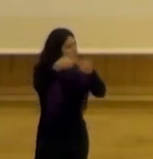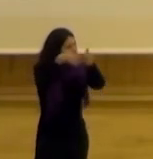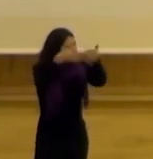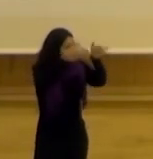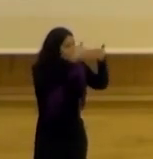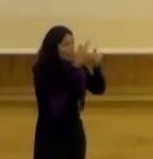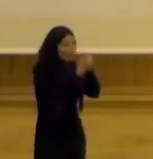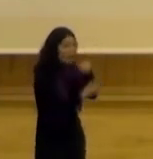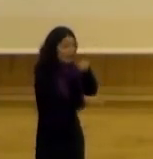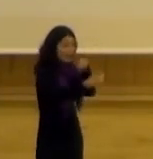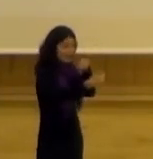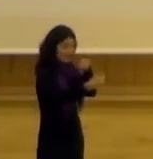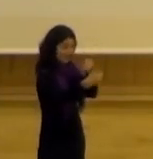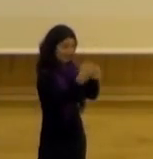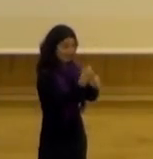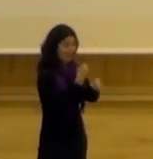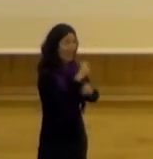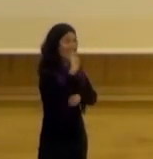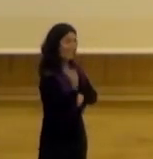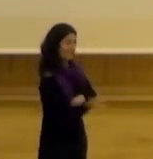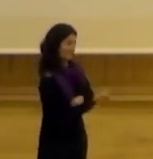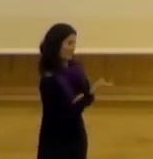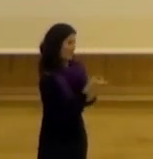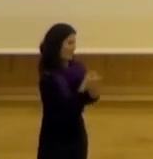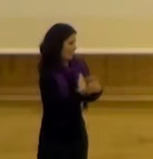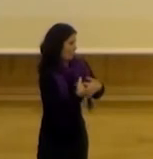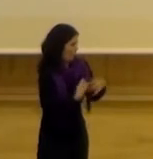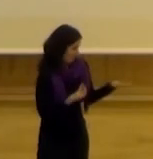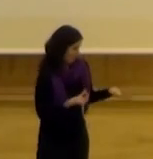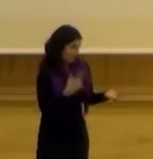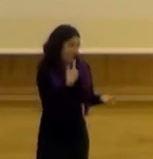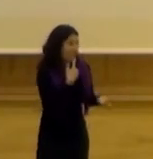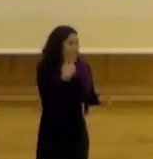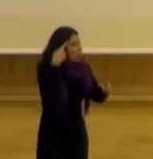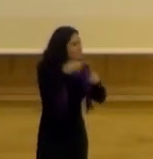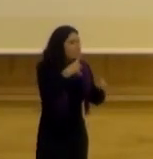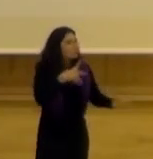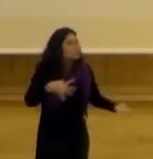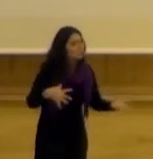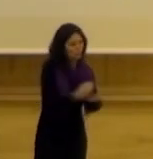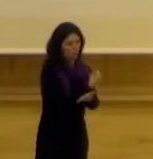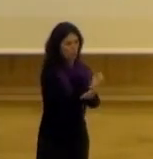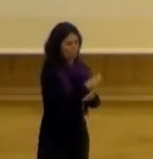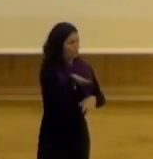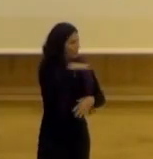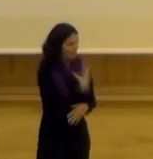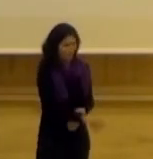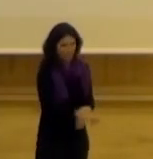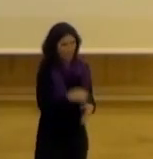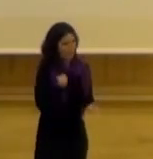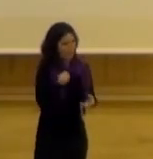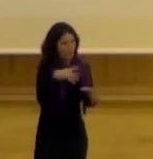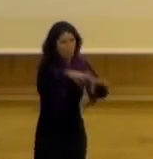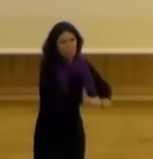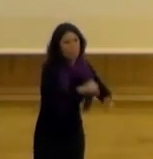y una de las líneas de trabajo es la diversidad funcional digamos que todos seamos capaces de ocupar la ciudad que haya una